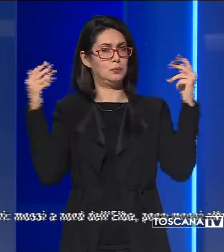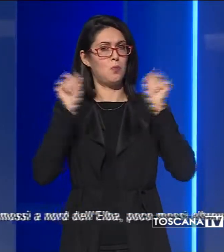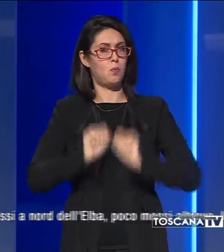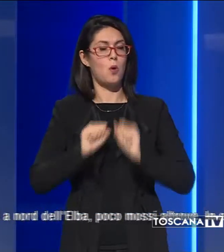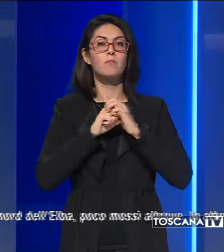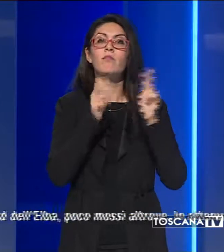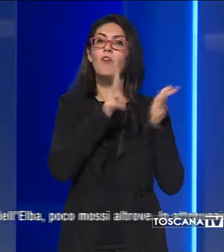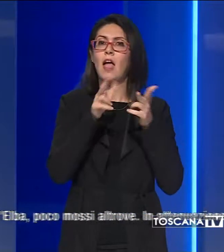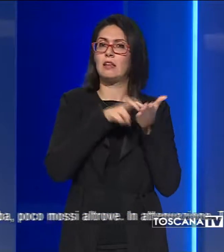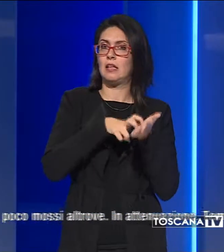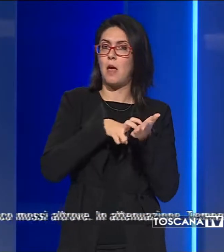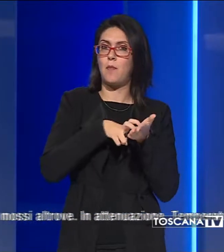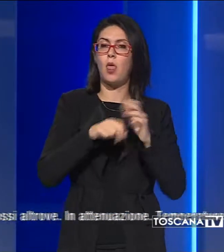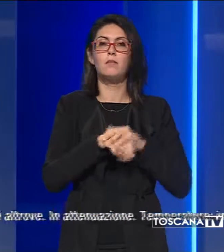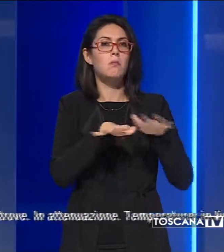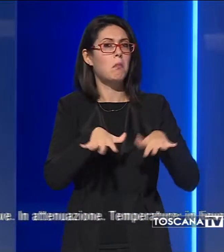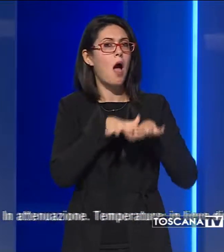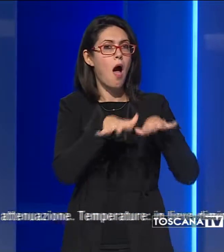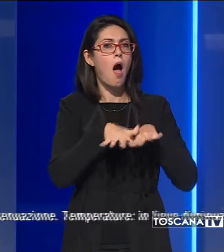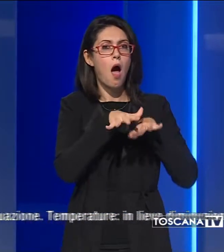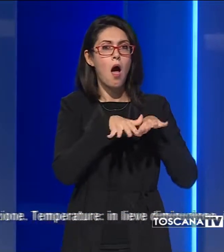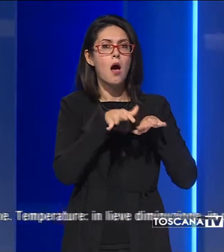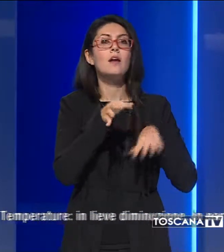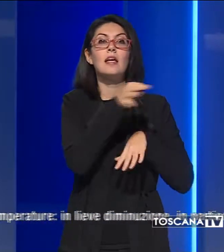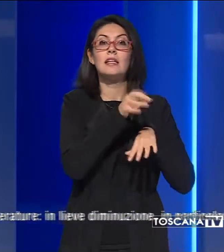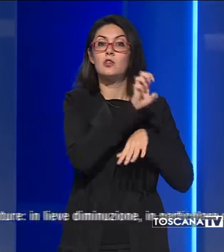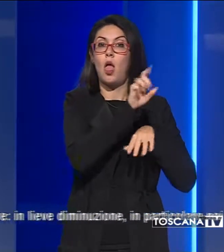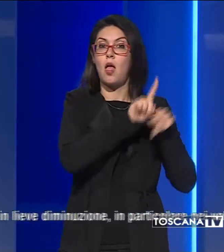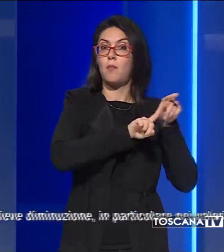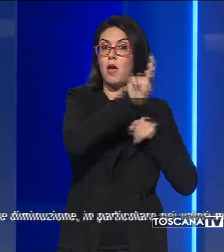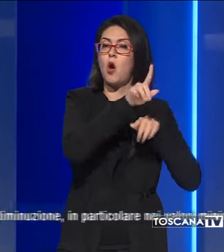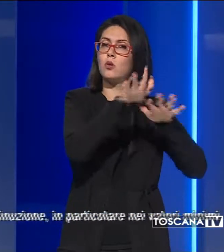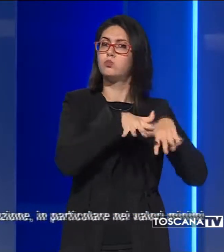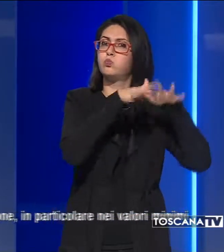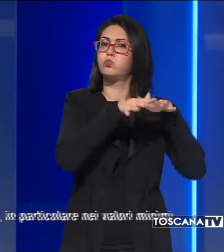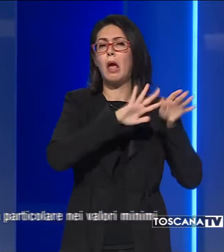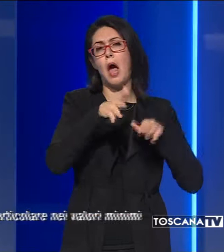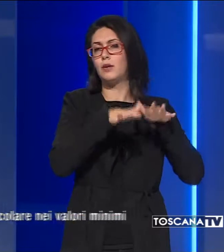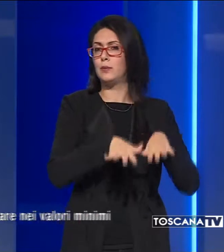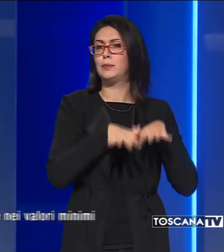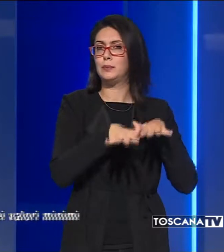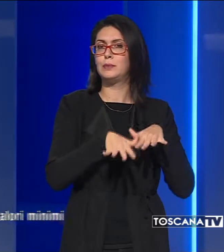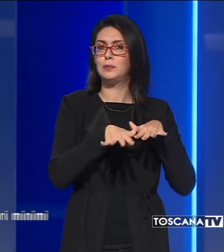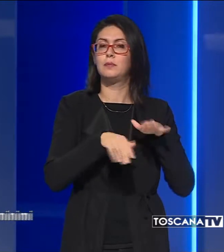venti deboli, mari mossi a nord dell'isola d'Elba, poco mossi altrove.